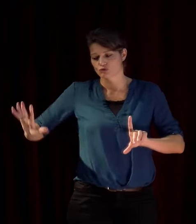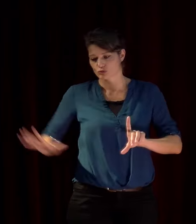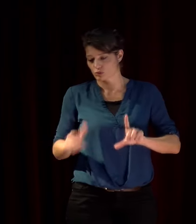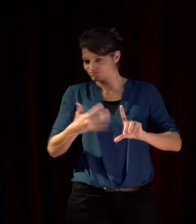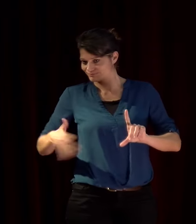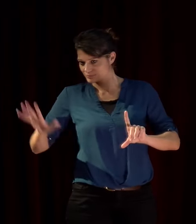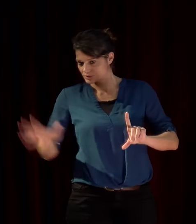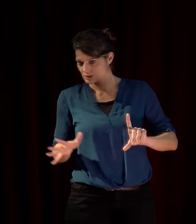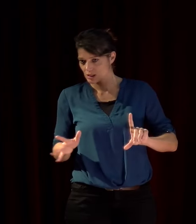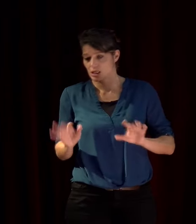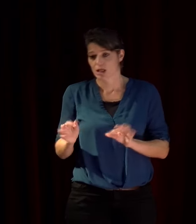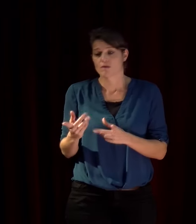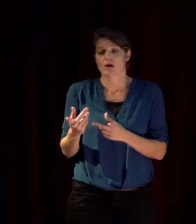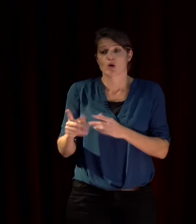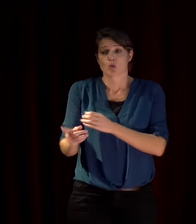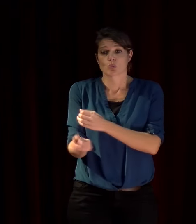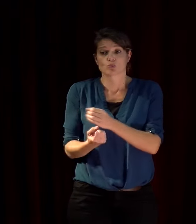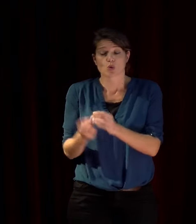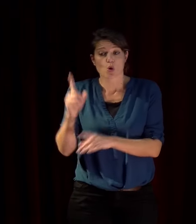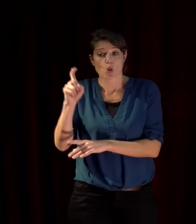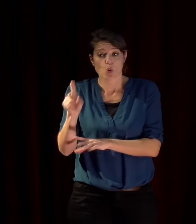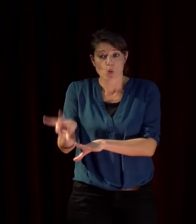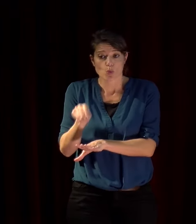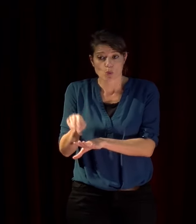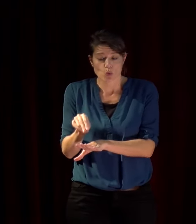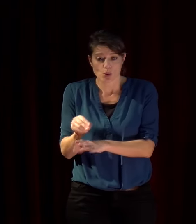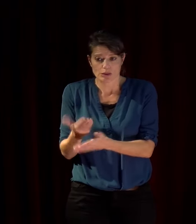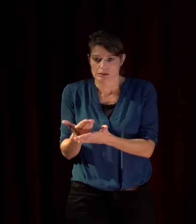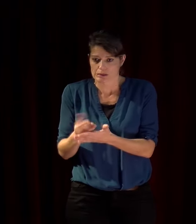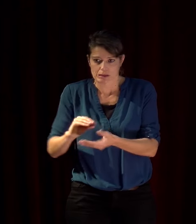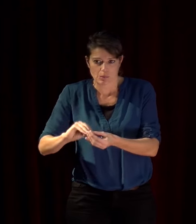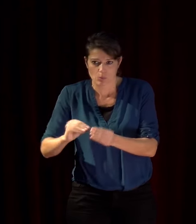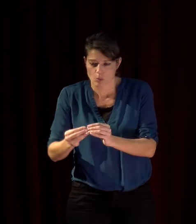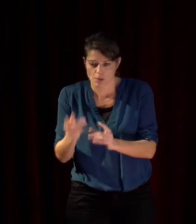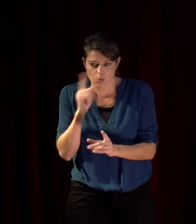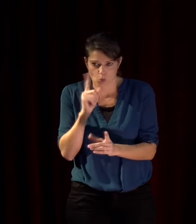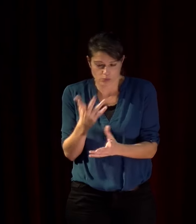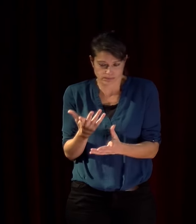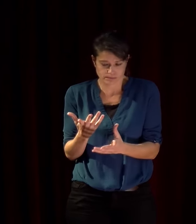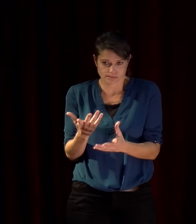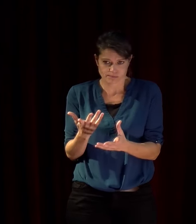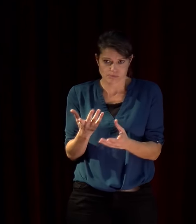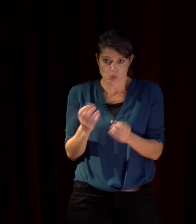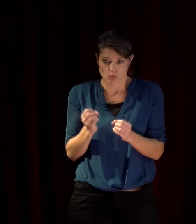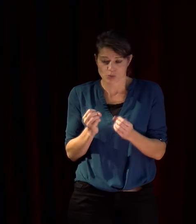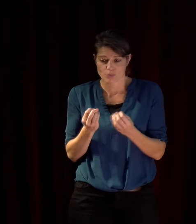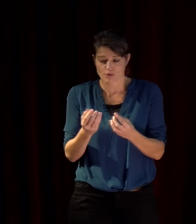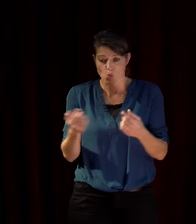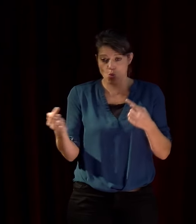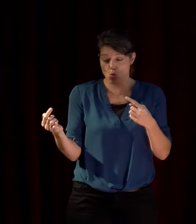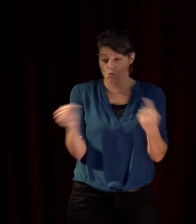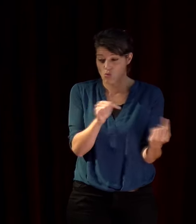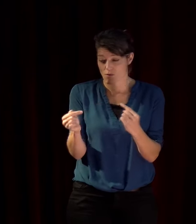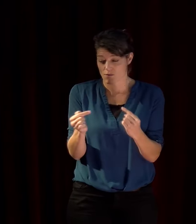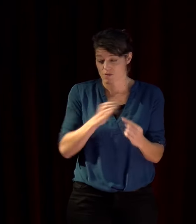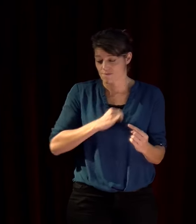maintenant très problématique et constitue un risque de conflits majeurs qui feront courir